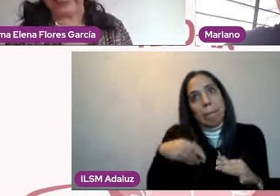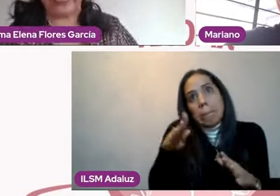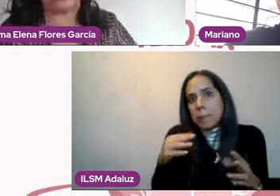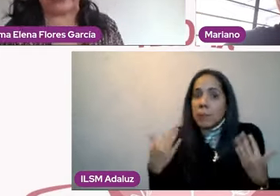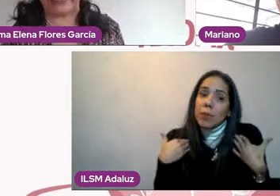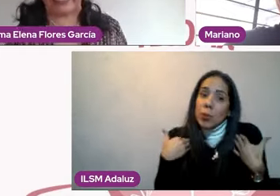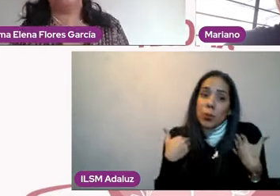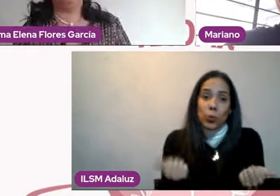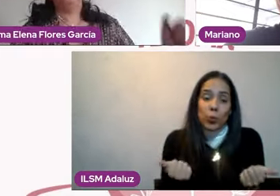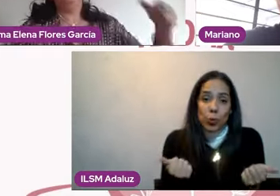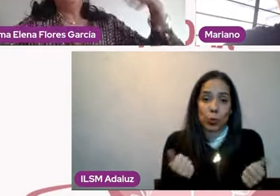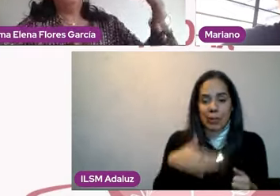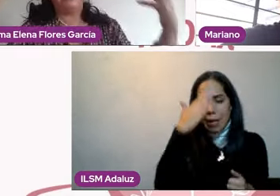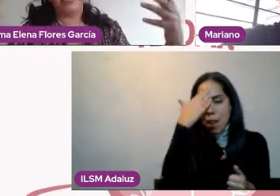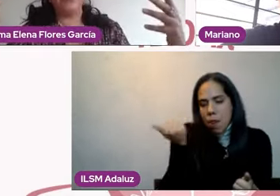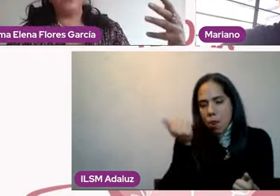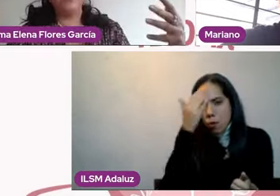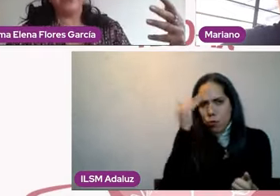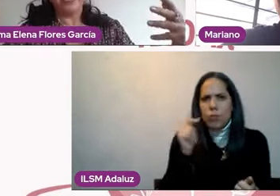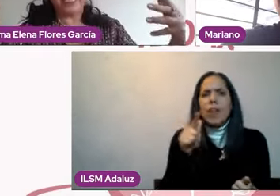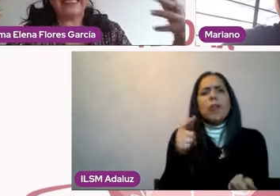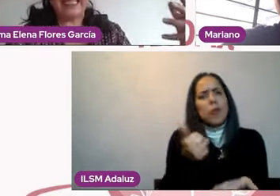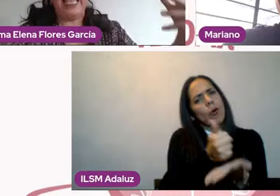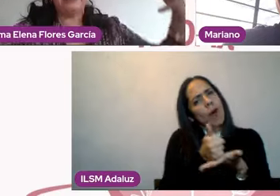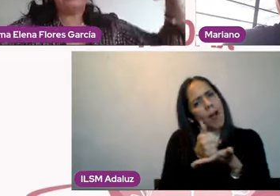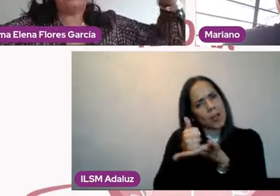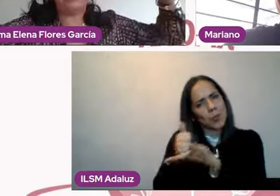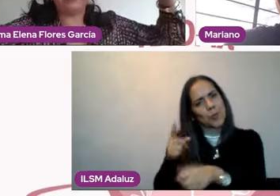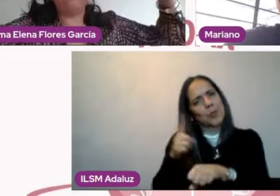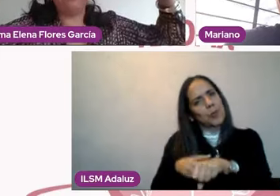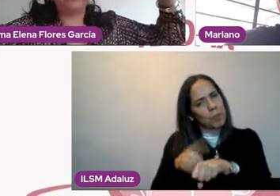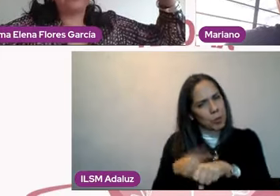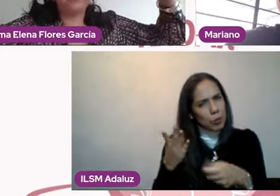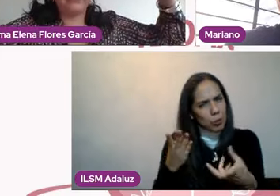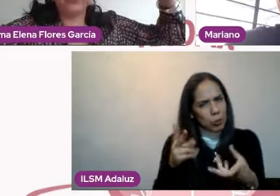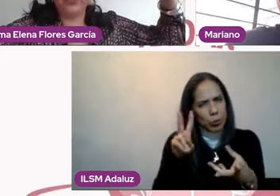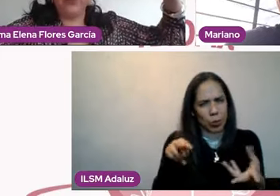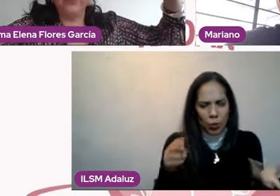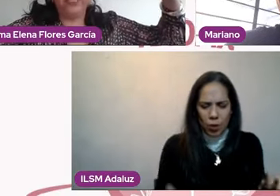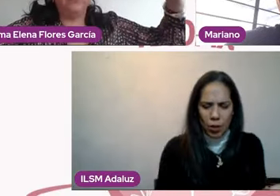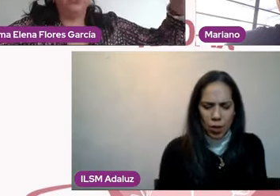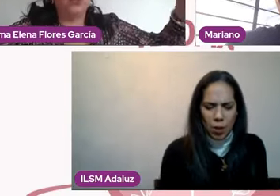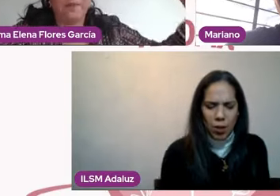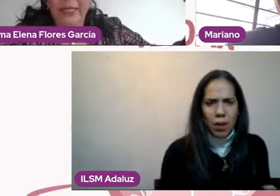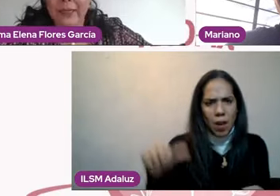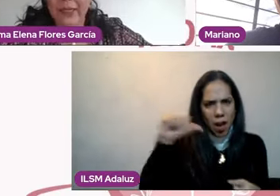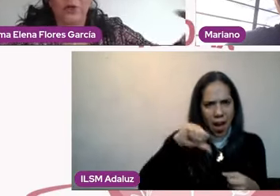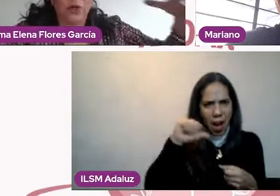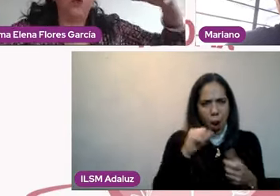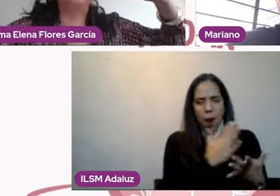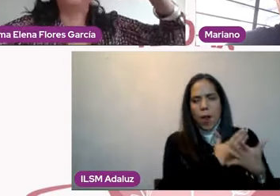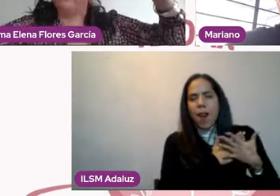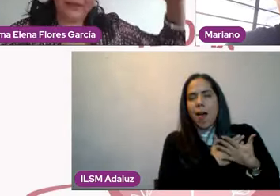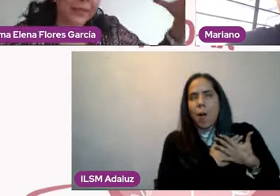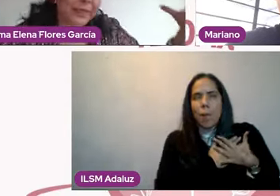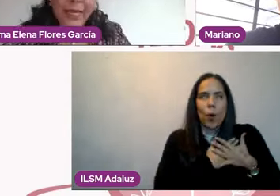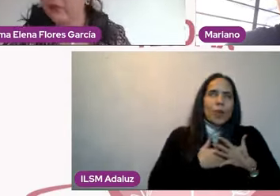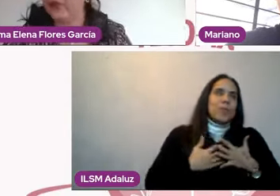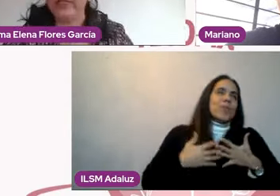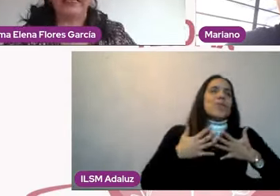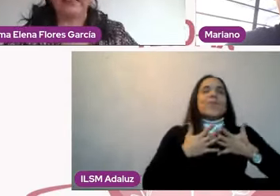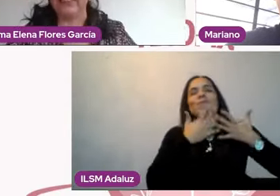que tal vez ni sea cierta. Mariano, esta situación del amor romántico, ¿no? O de